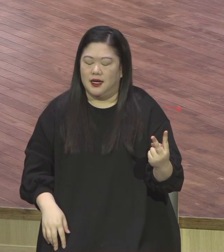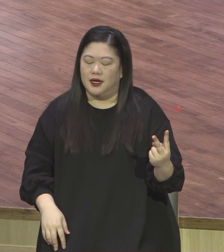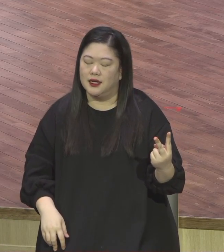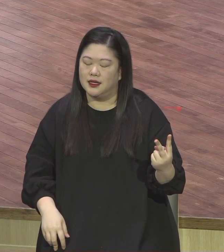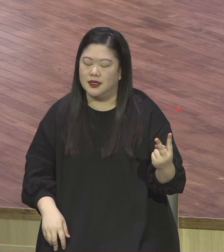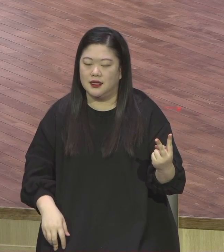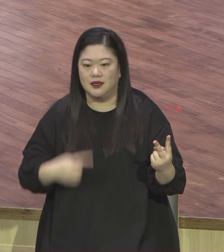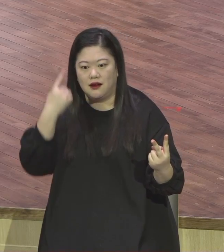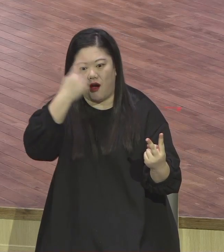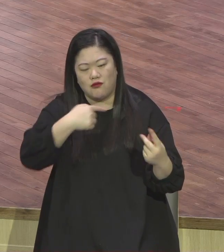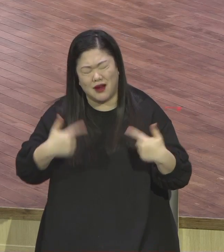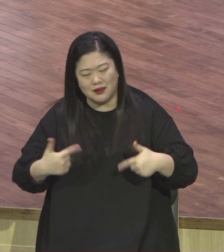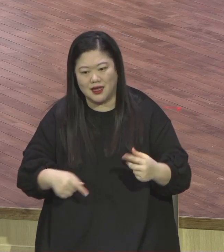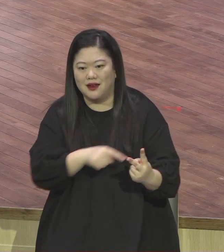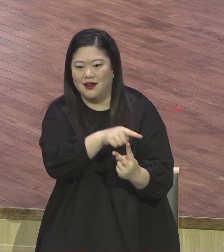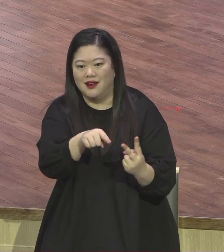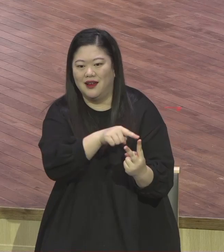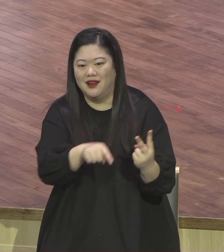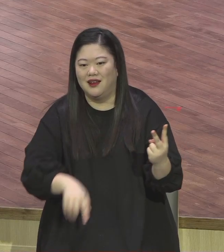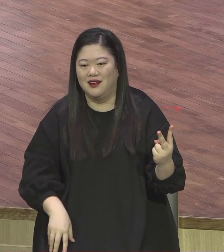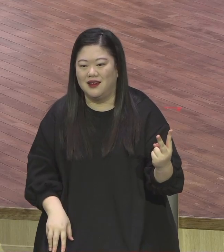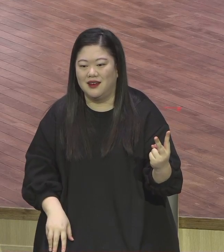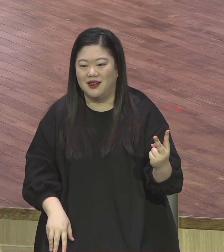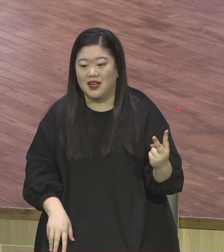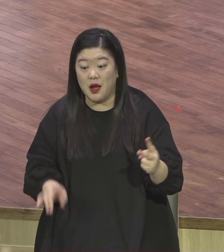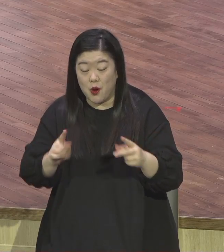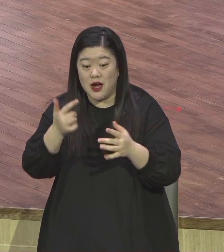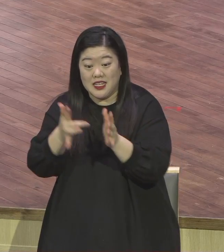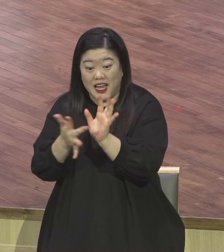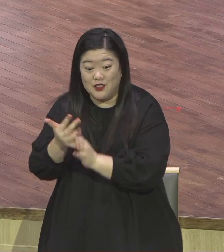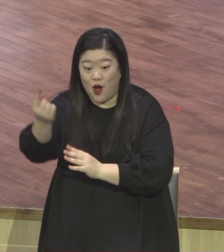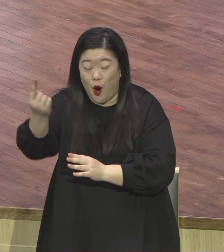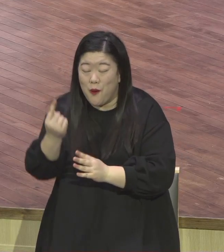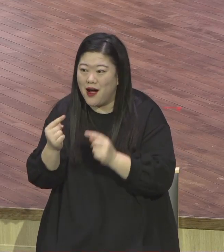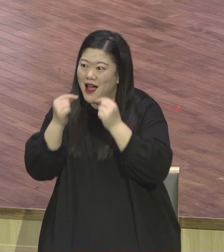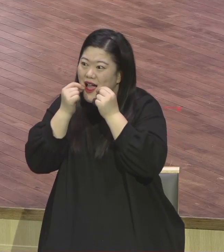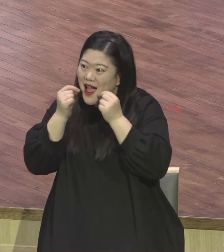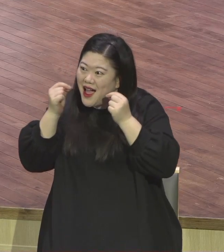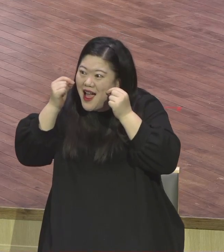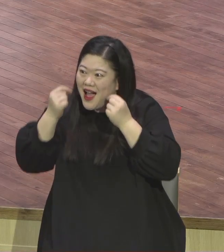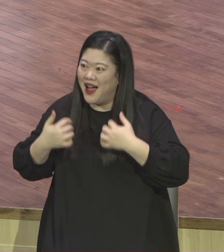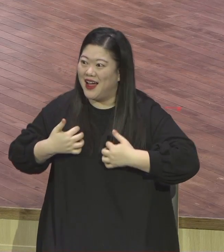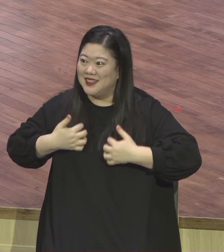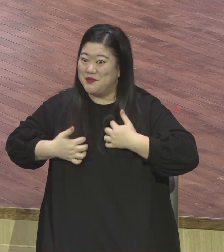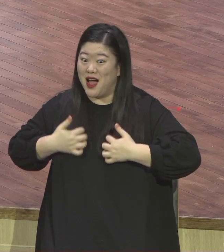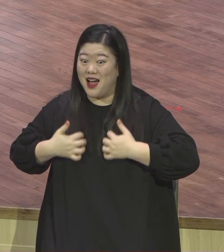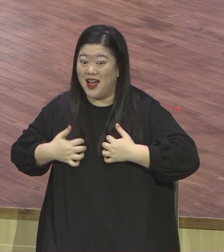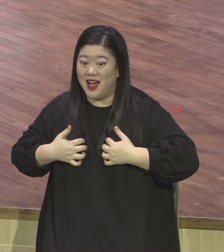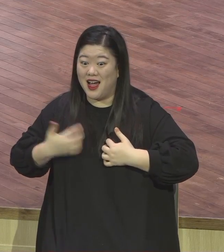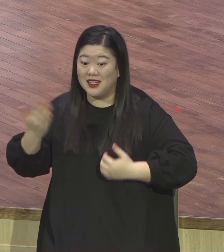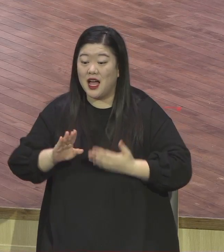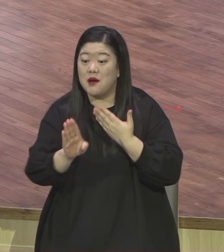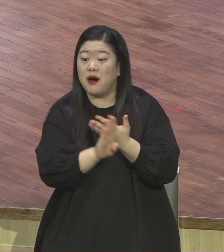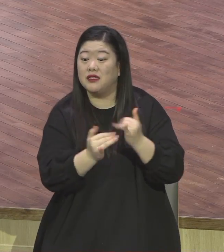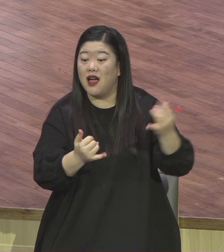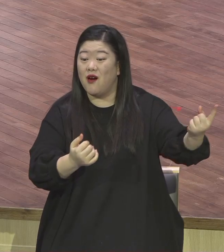언제나 이 바르셈인 서기관들 긴장감을 그냥 확 조성하는 이런 분위기를 풍기지요. 그만큼